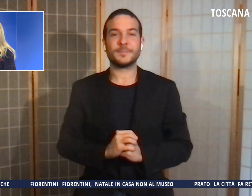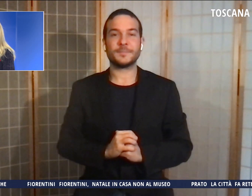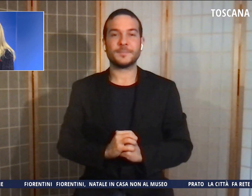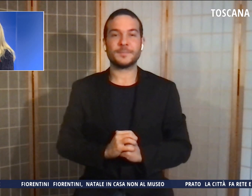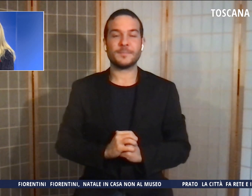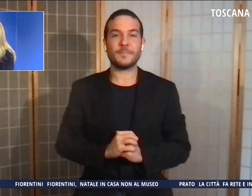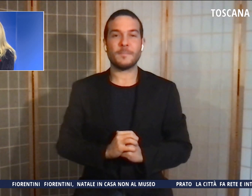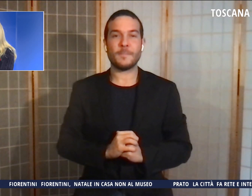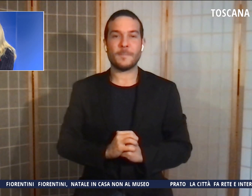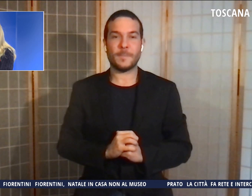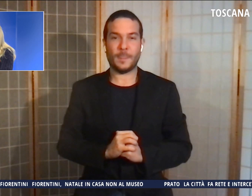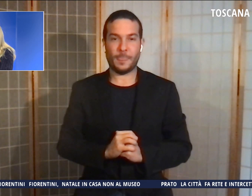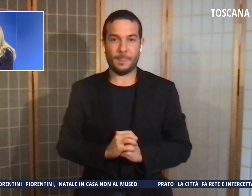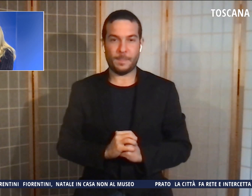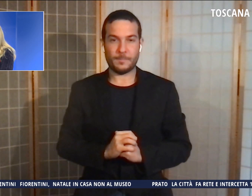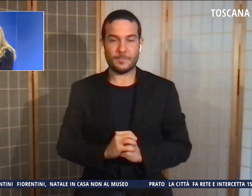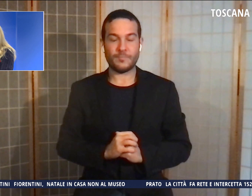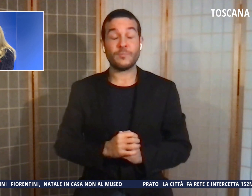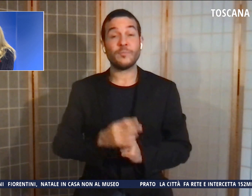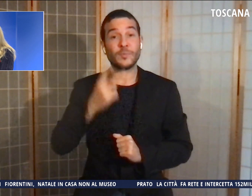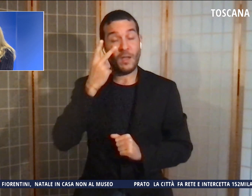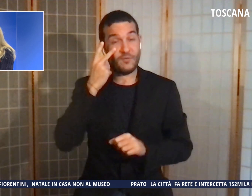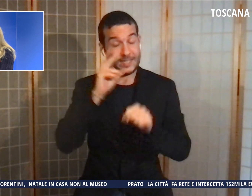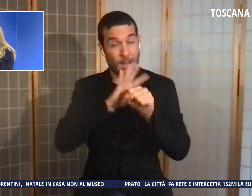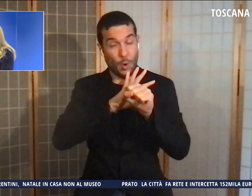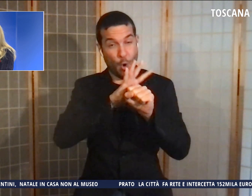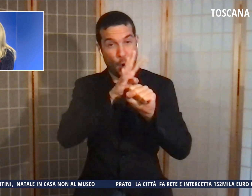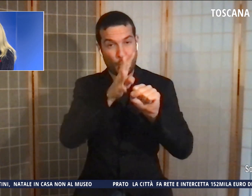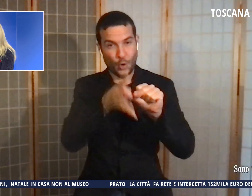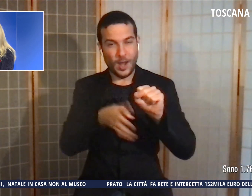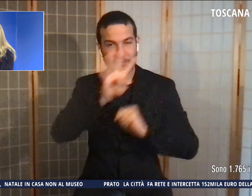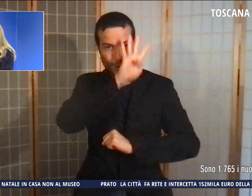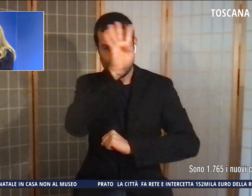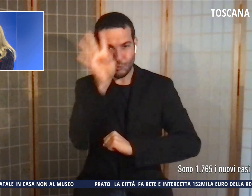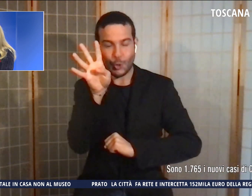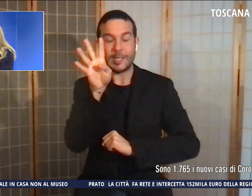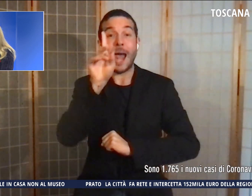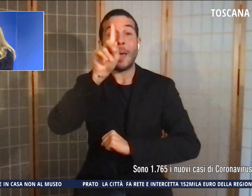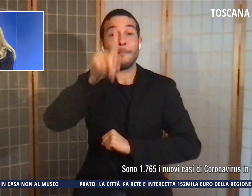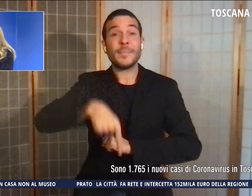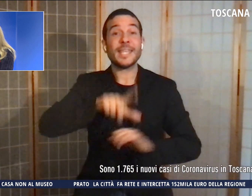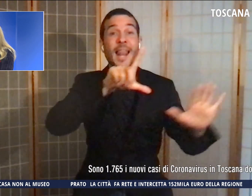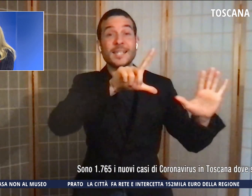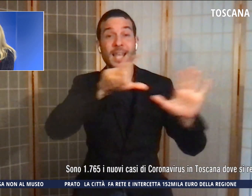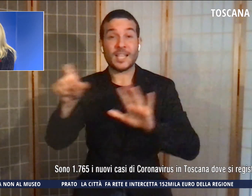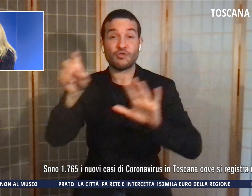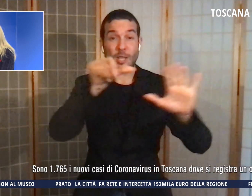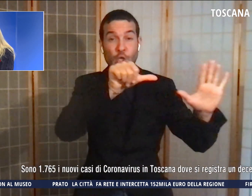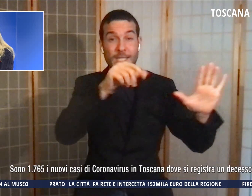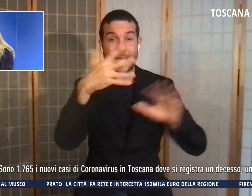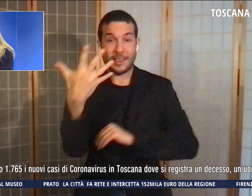Veniamo agli ultimi aggiornamenti per quanto riguarda i casi Covid in Toscana. sono 1.765 nuovi positivi,